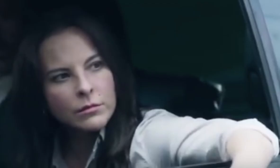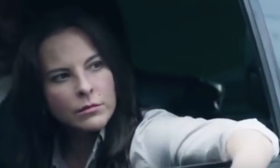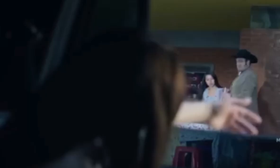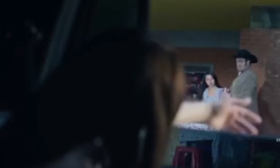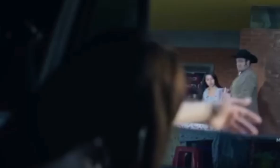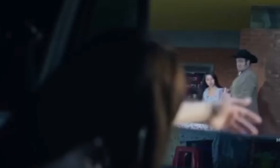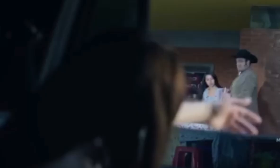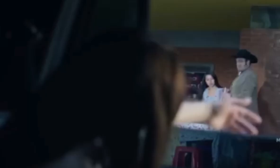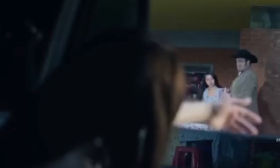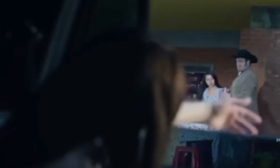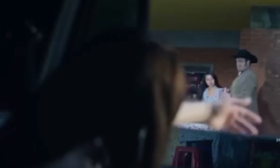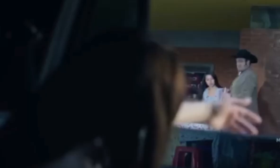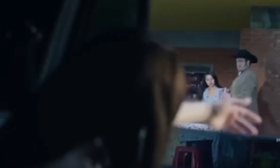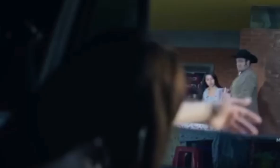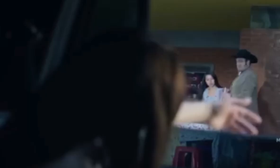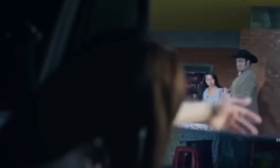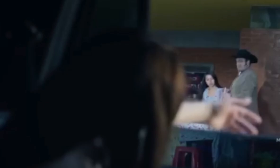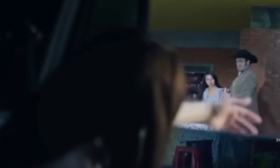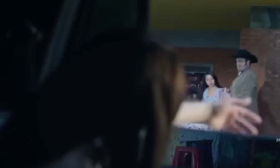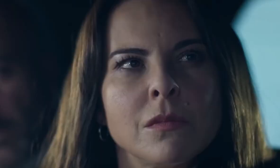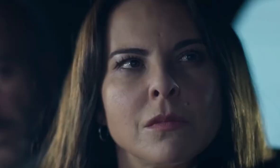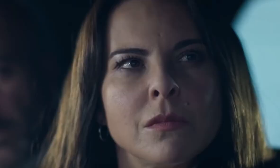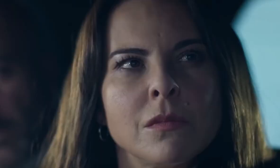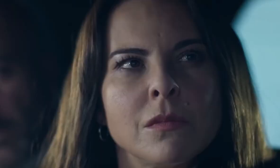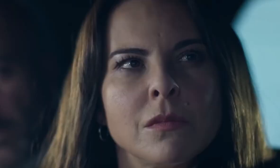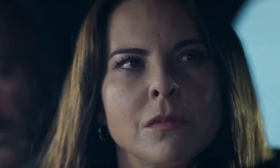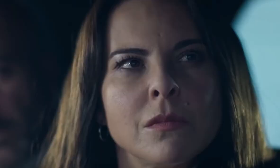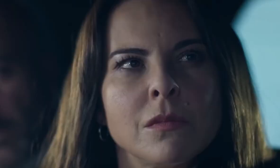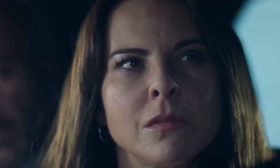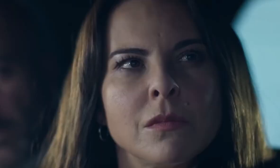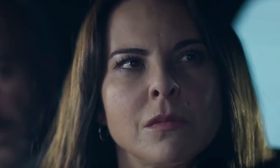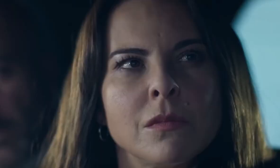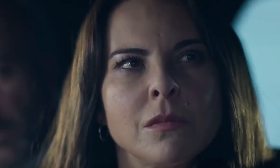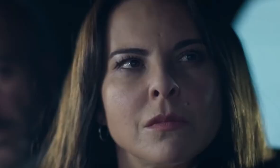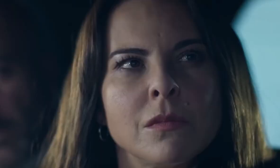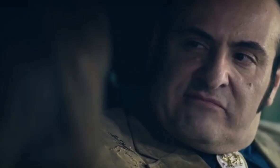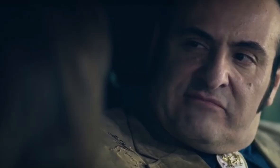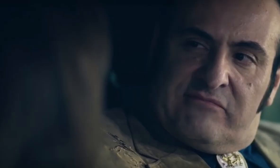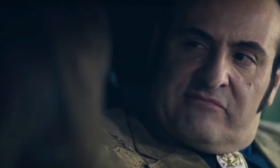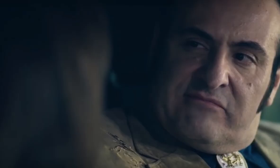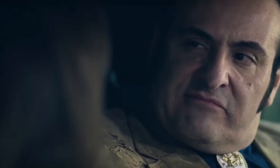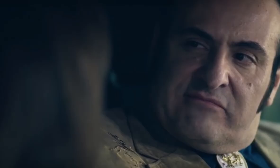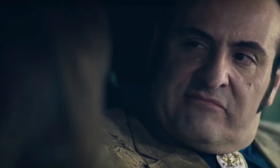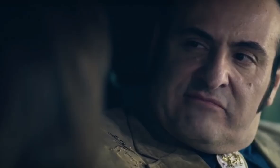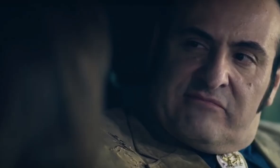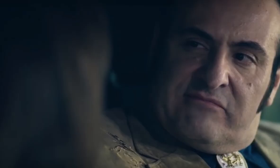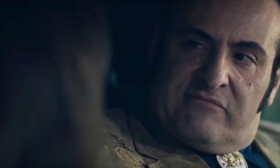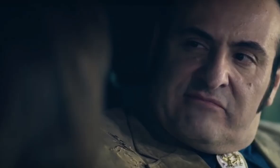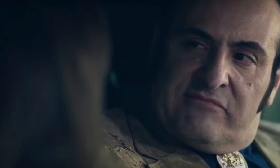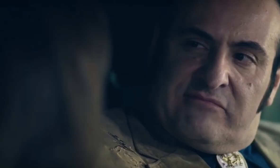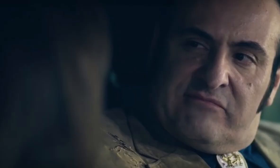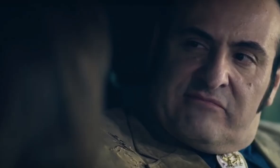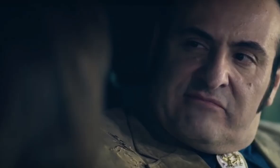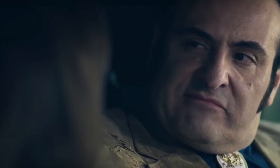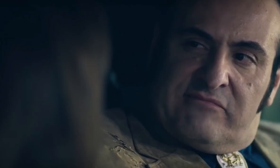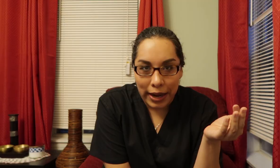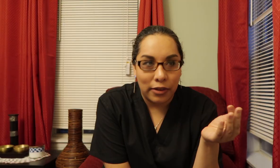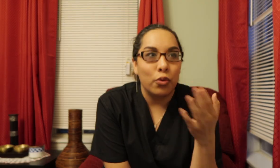He's like A bear I think I don't think I cut that part out Pero he's like He's a good man Y no pues Obviamente He got to eat Right Su